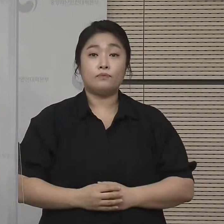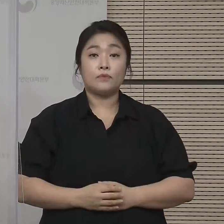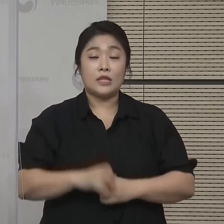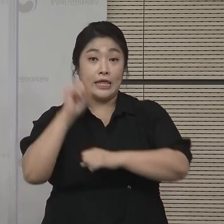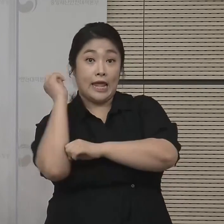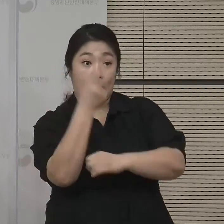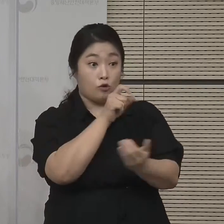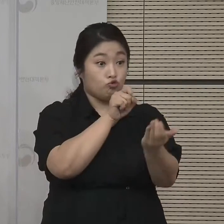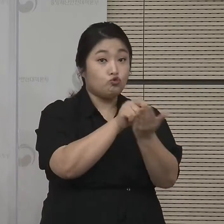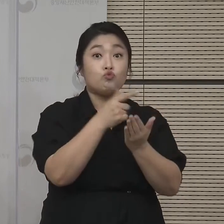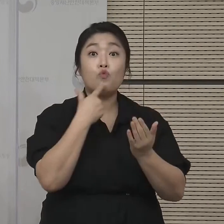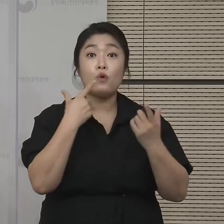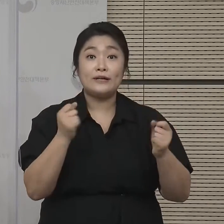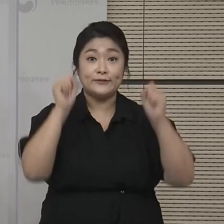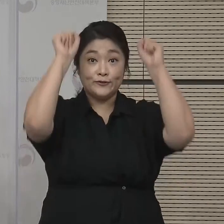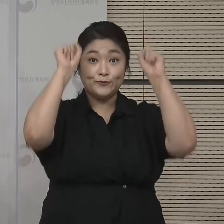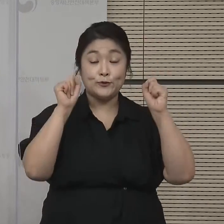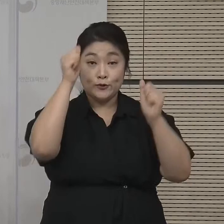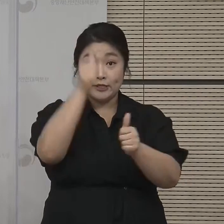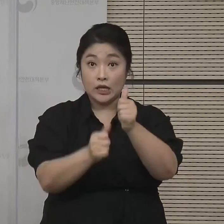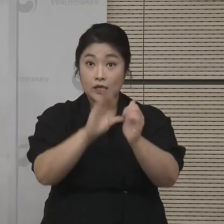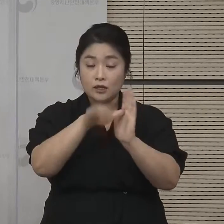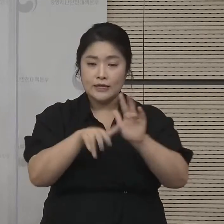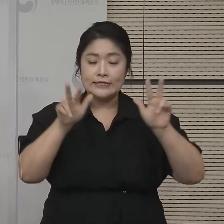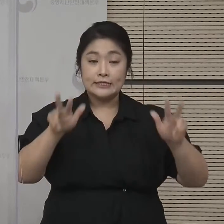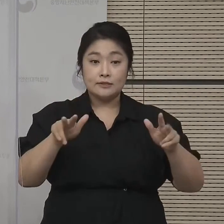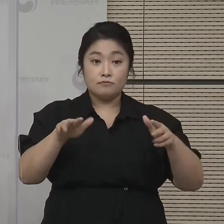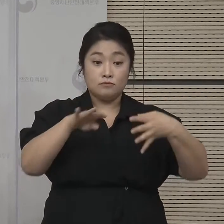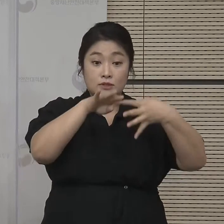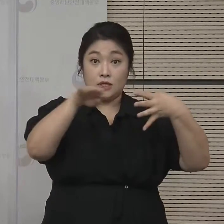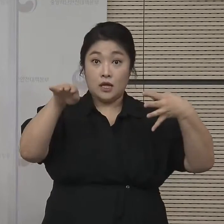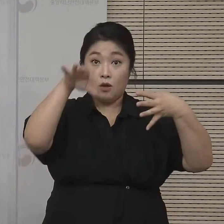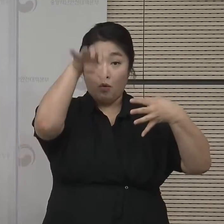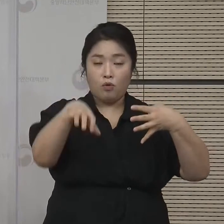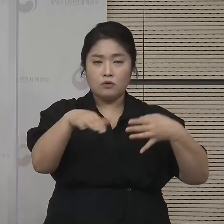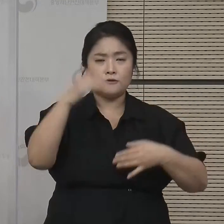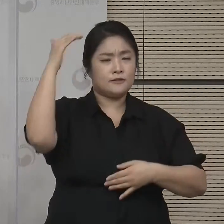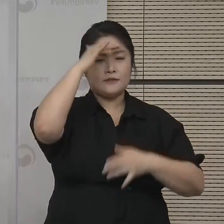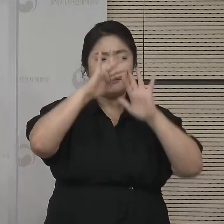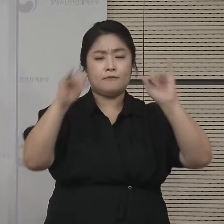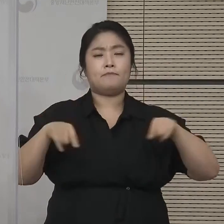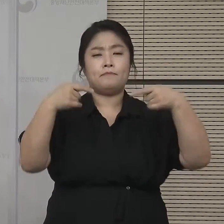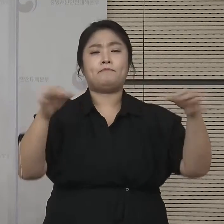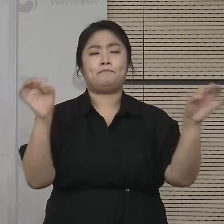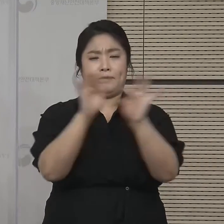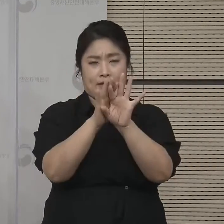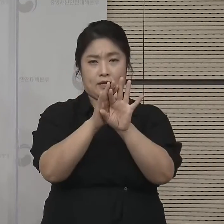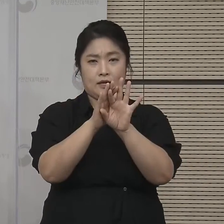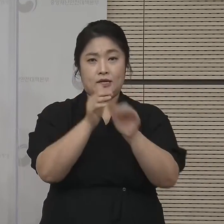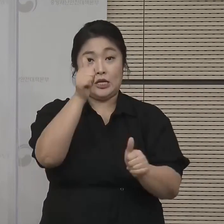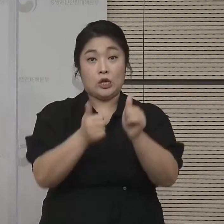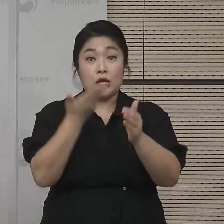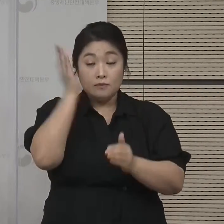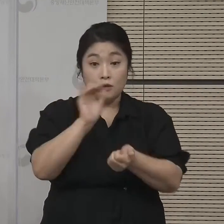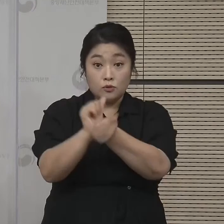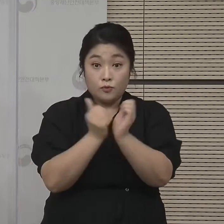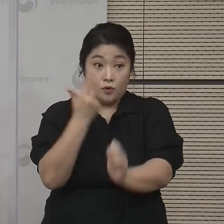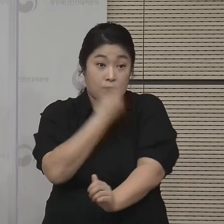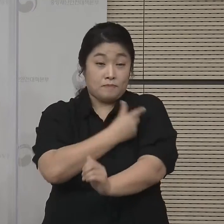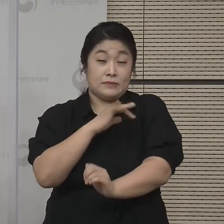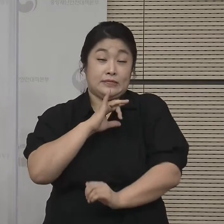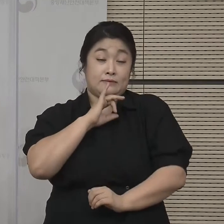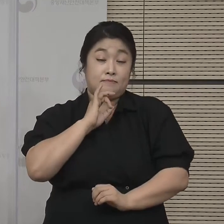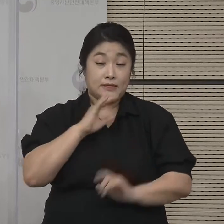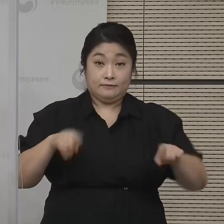야구, 축구와 같이 스포츠 경기는 현재 4단계 지역은 무관중 경기입니다. 이를 접종완료자만